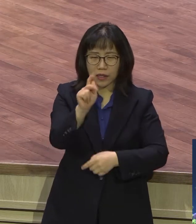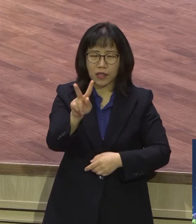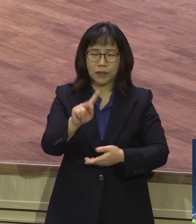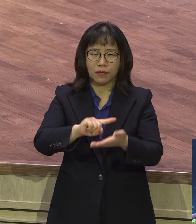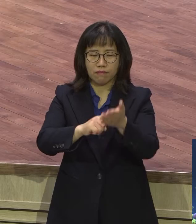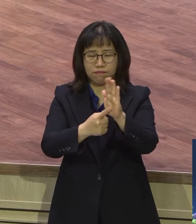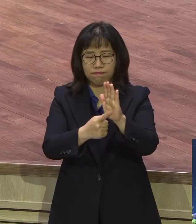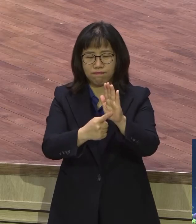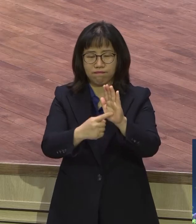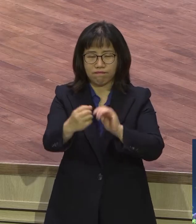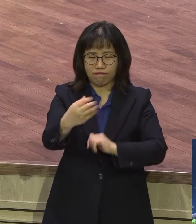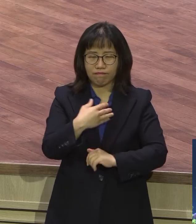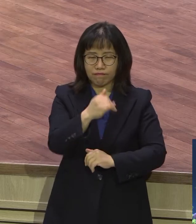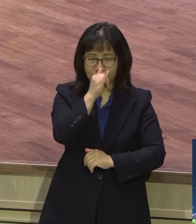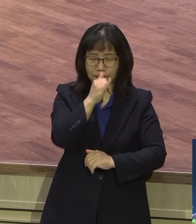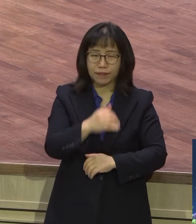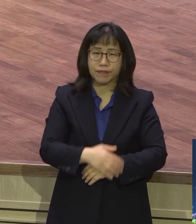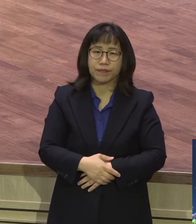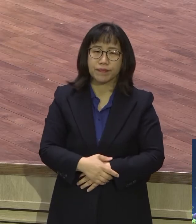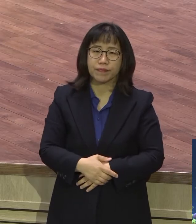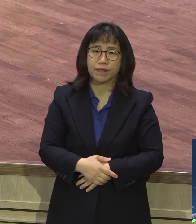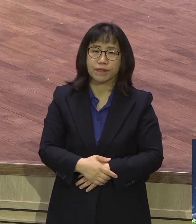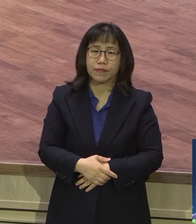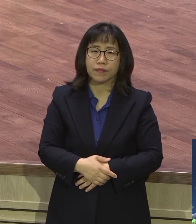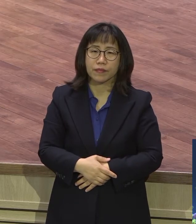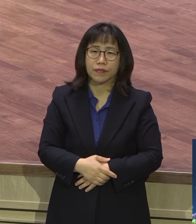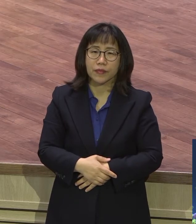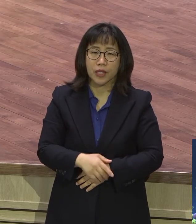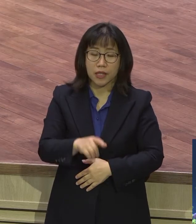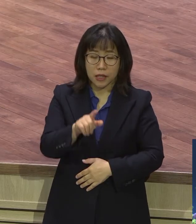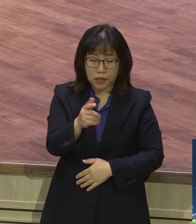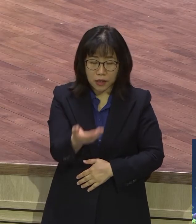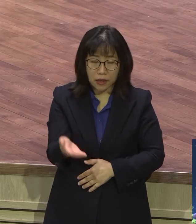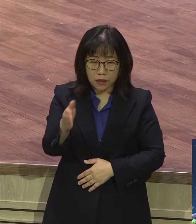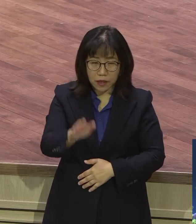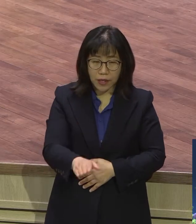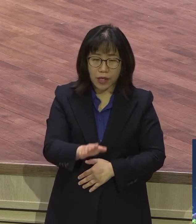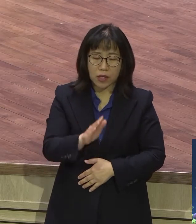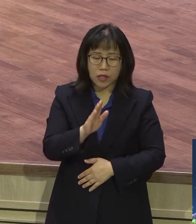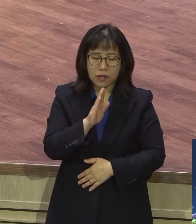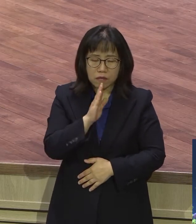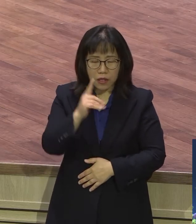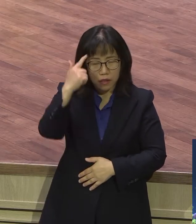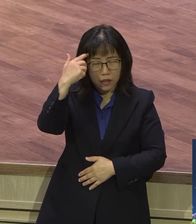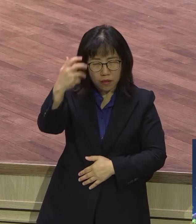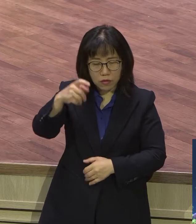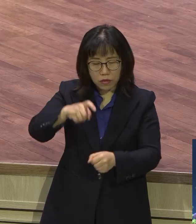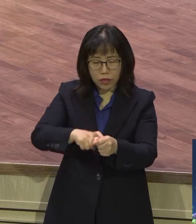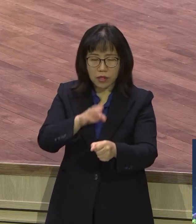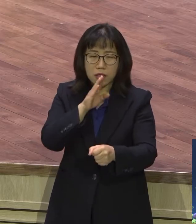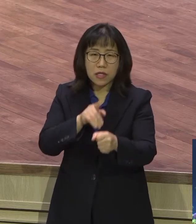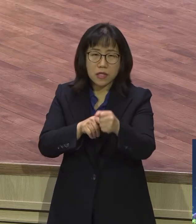어떠한 정말 영적인 진리를 가지고 살아야 되는가 이게 중요한 거예요.